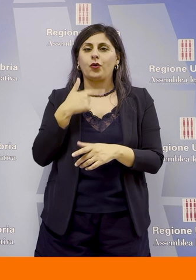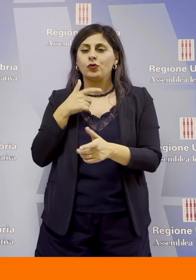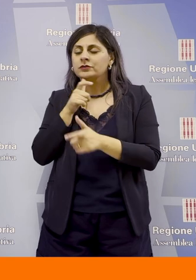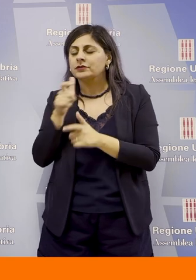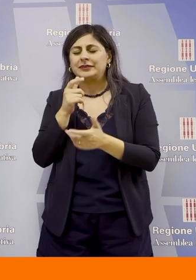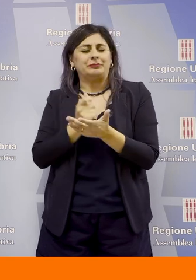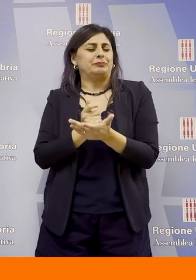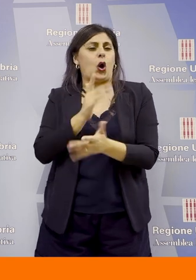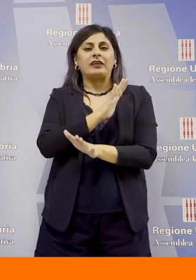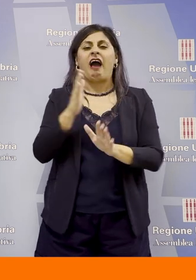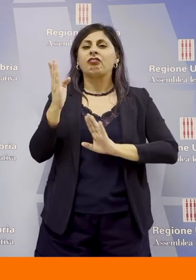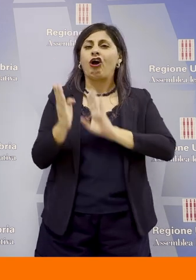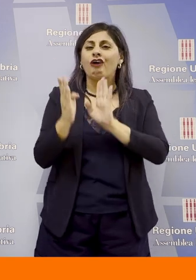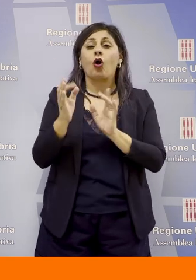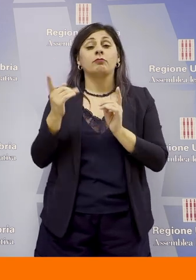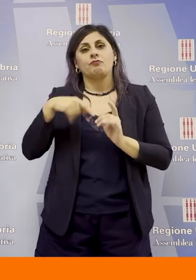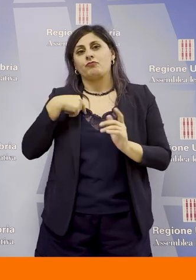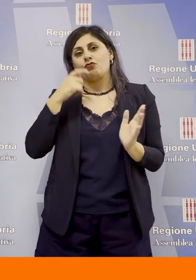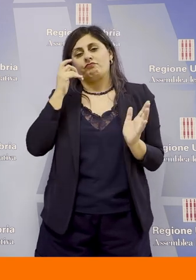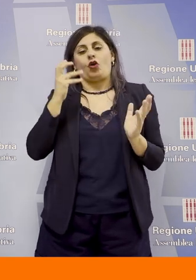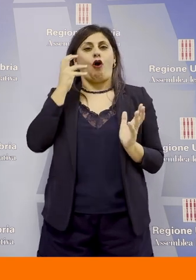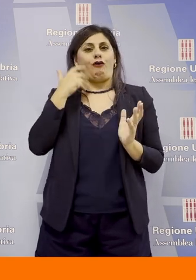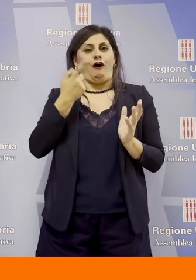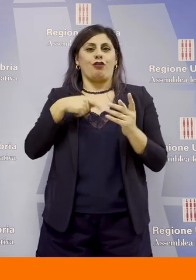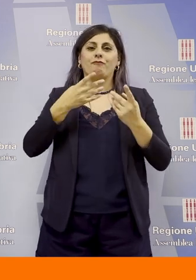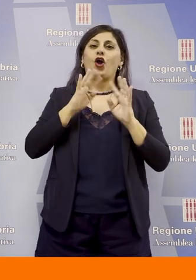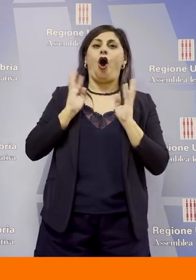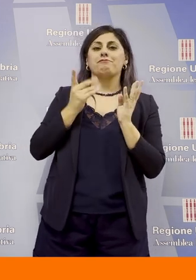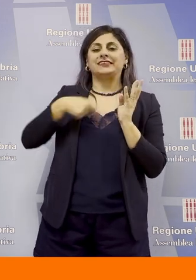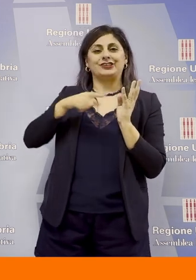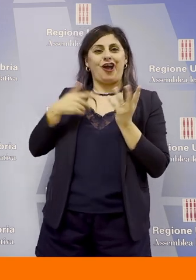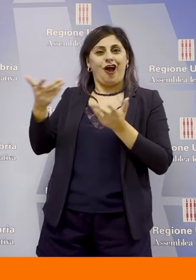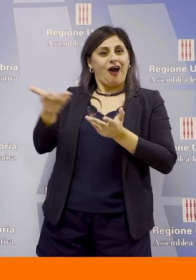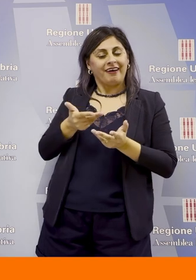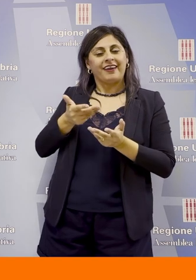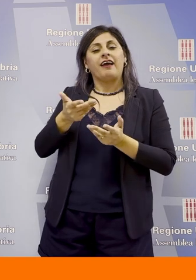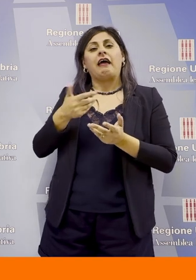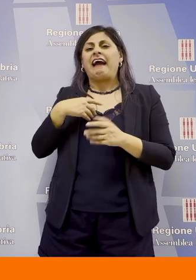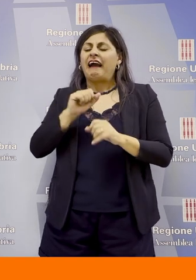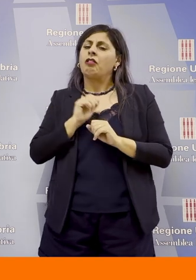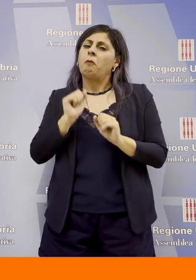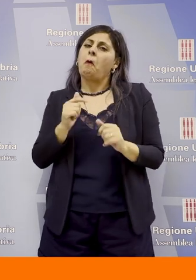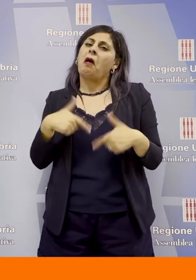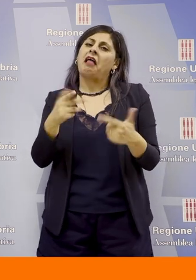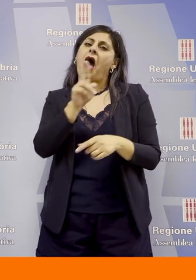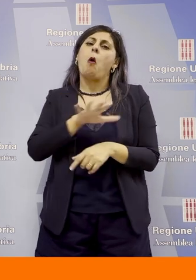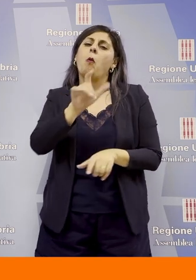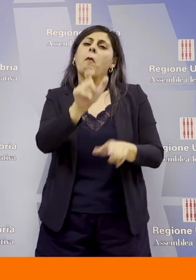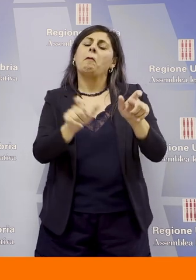importantissimo di confronto, è un onore per la Commissione e credo che potremmo veramente dare ai Umbri una proposta